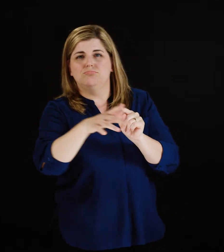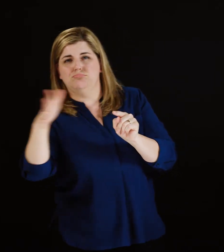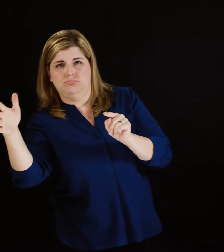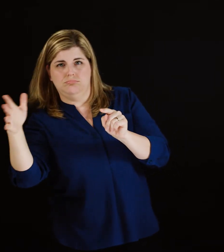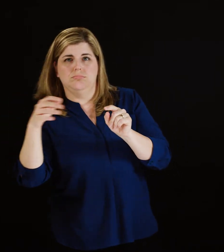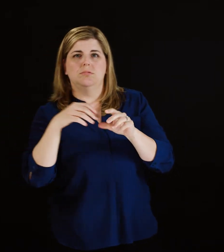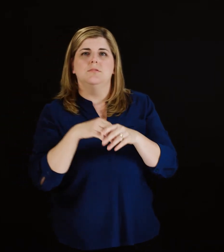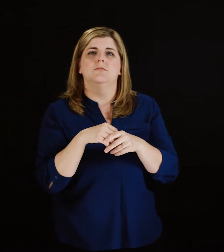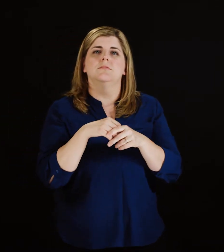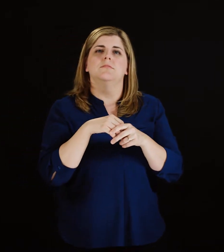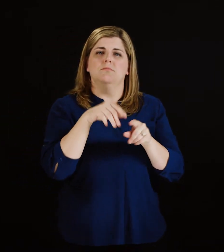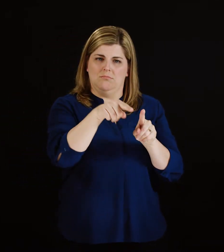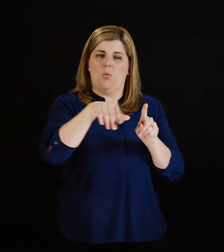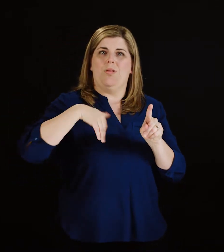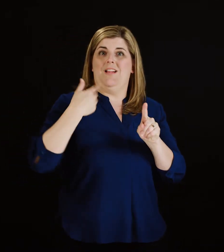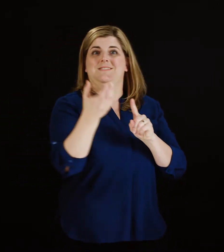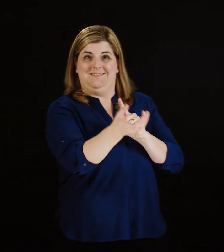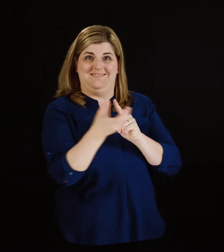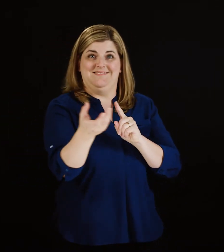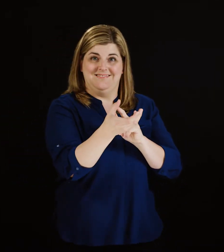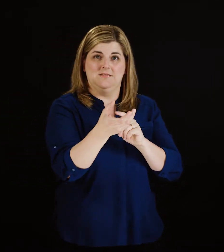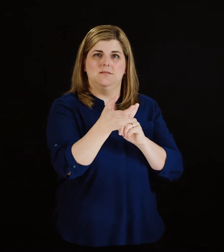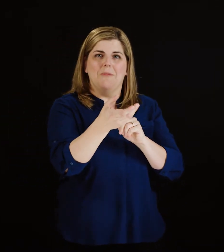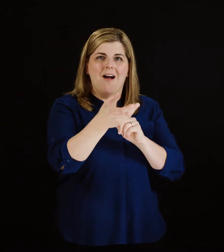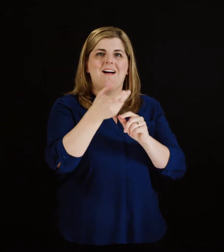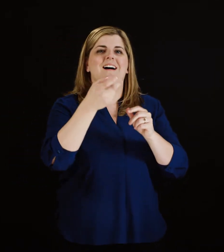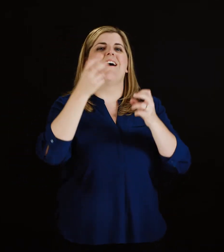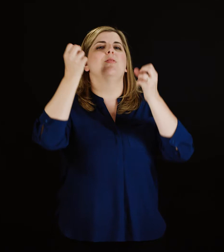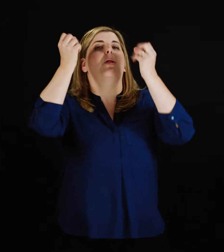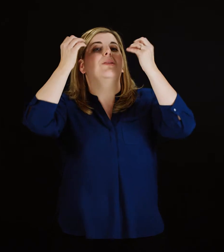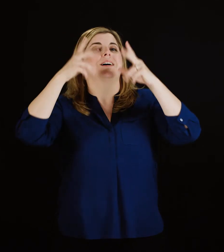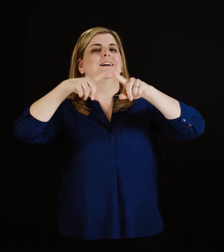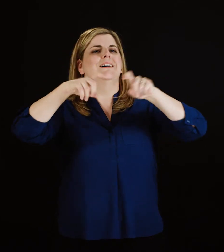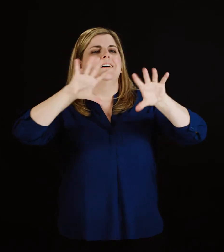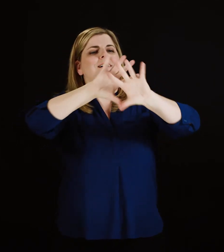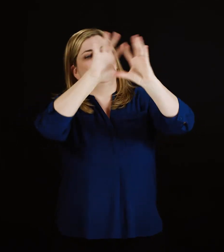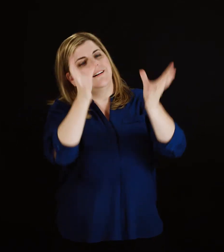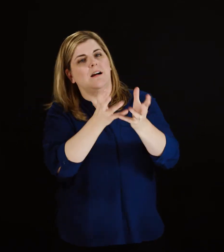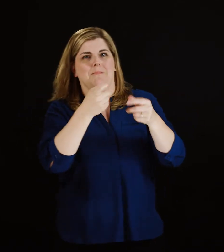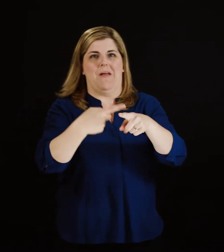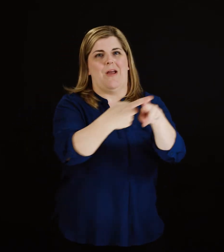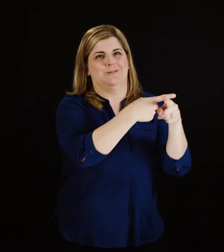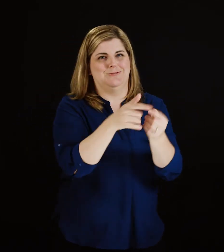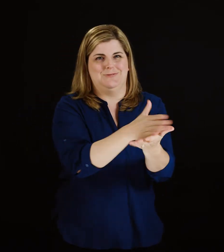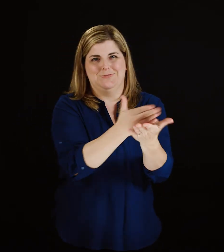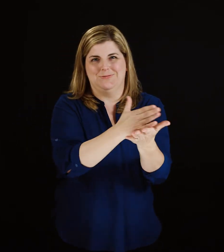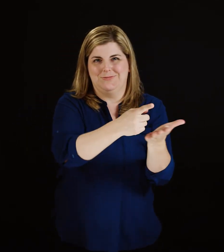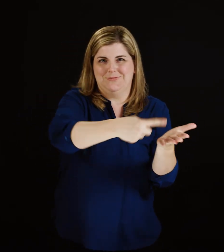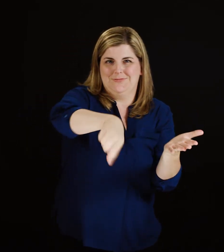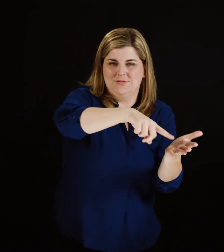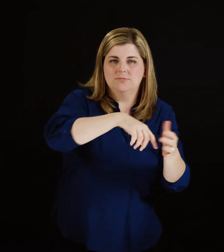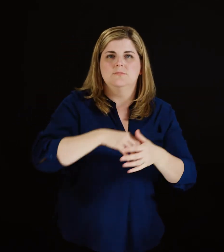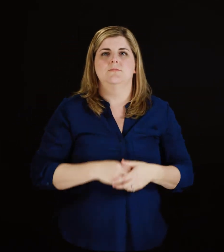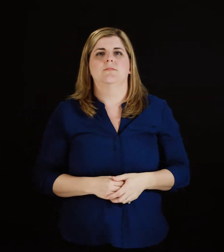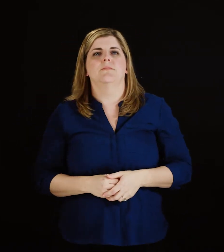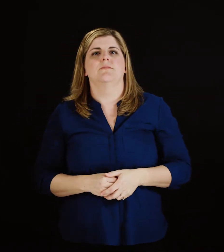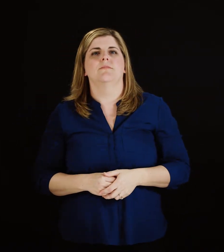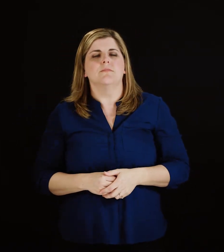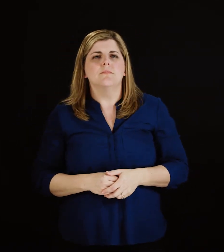de données. Le titulaire du compte n'est pas nécessairement un utilisateur d'appareils dans le cadre